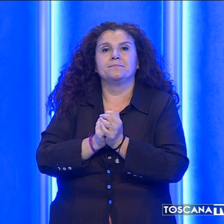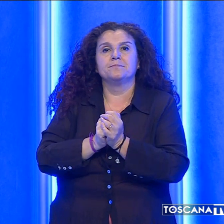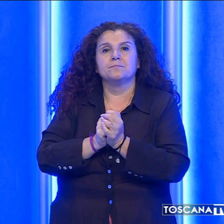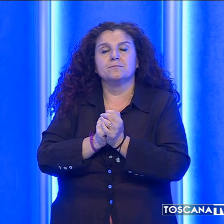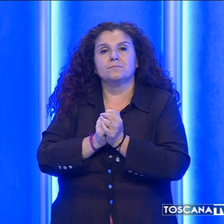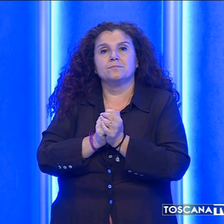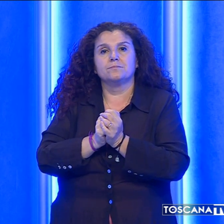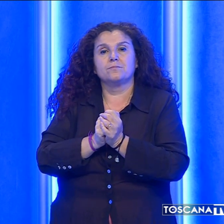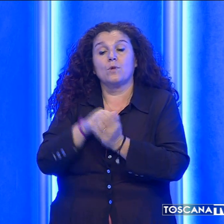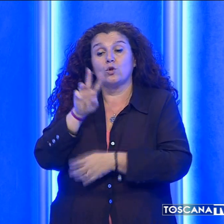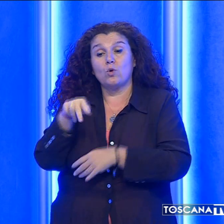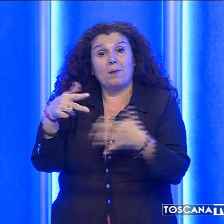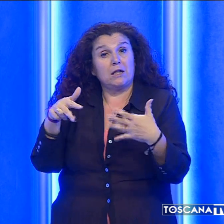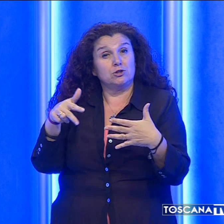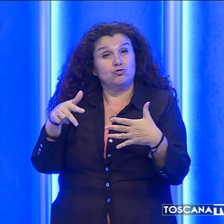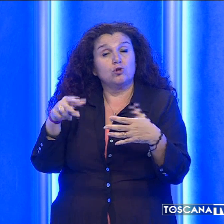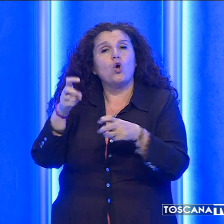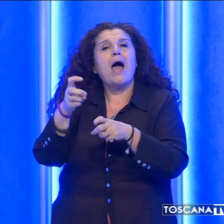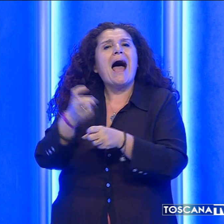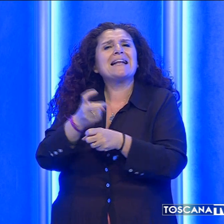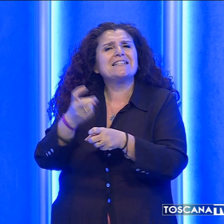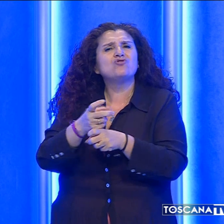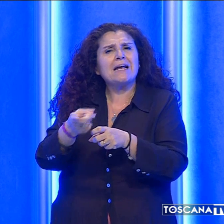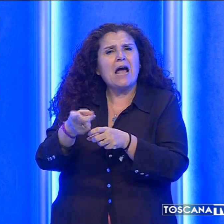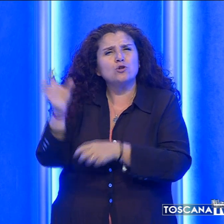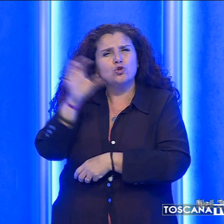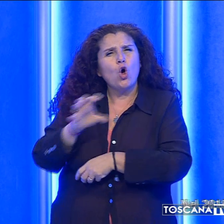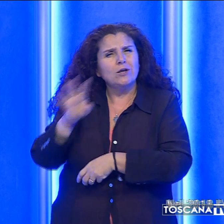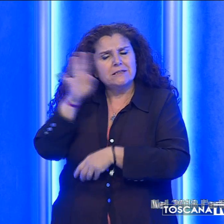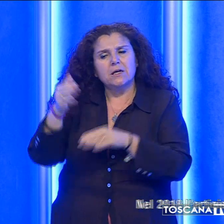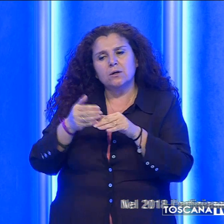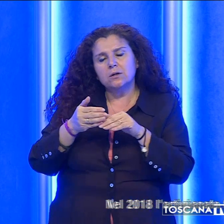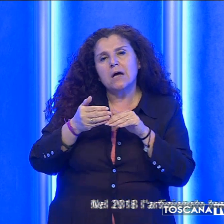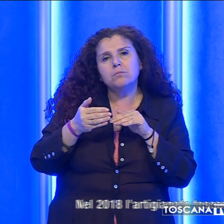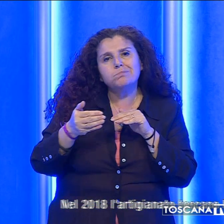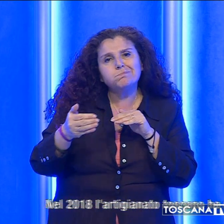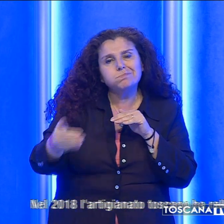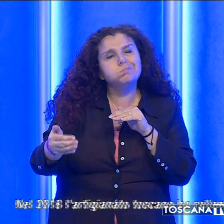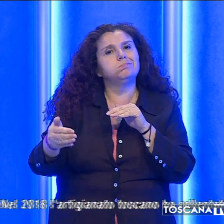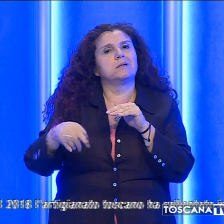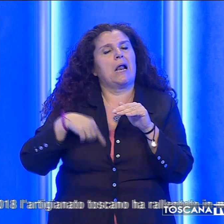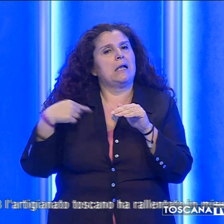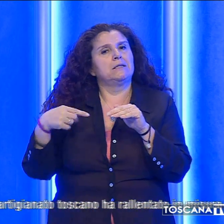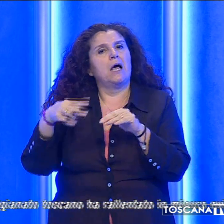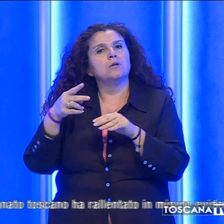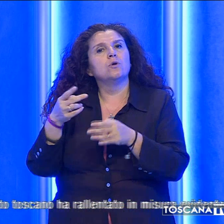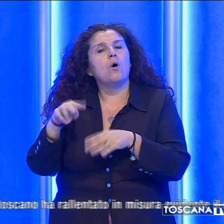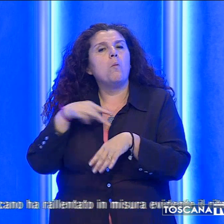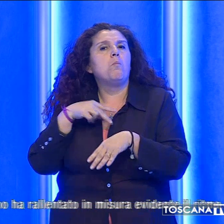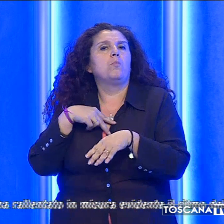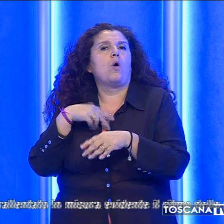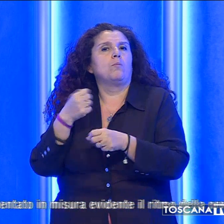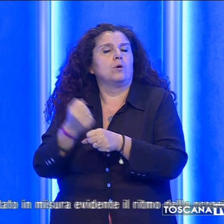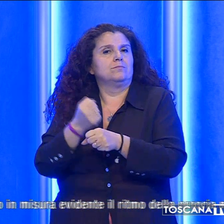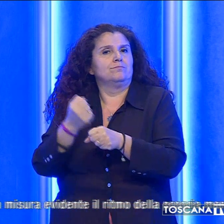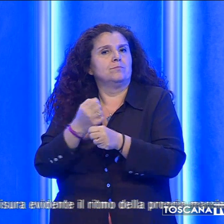Nel 2018 l'artigianato toscano ha rallentato in misura evidente il ritmo della propria marcia. Questo